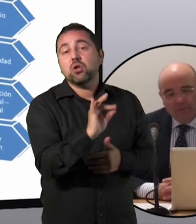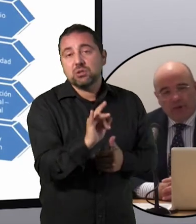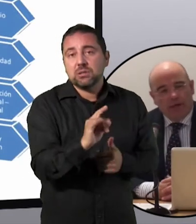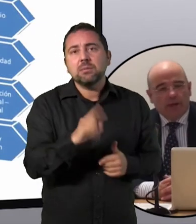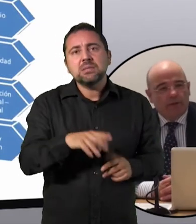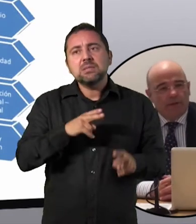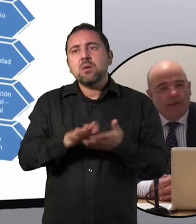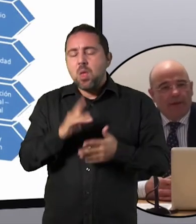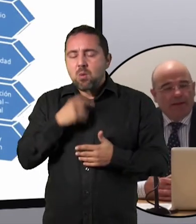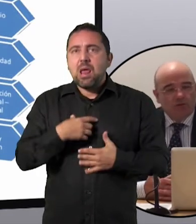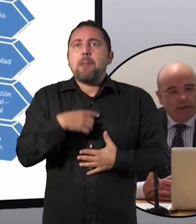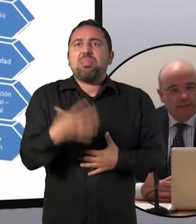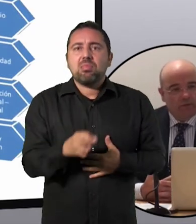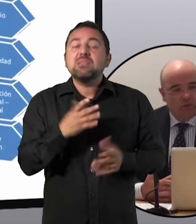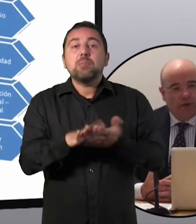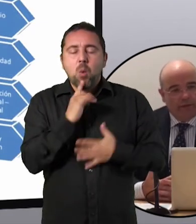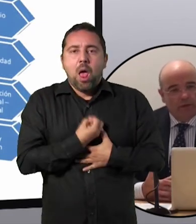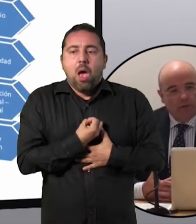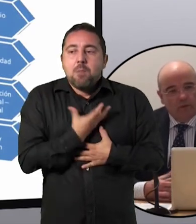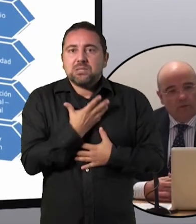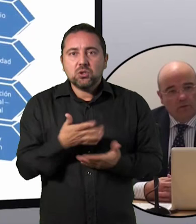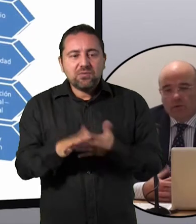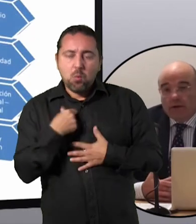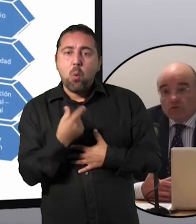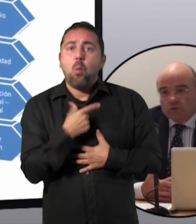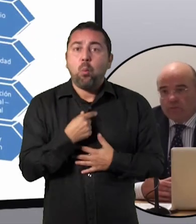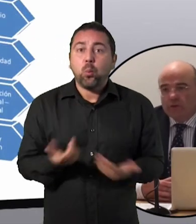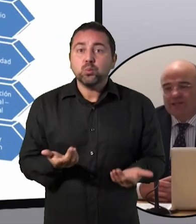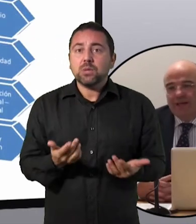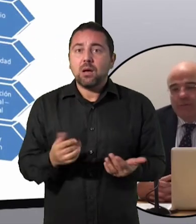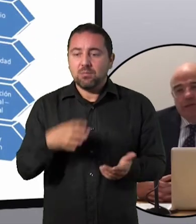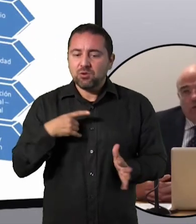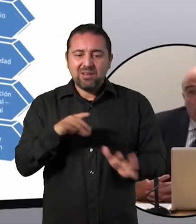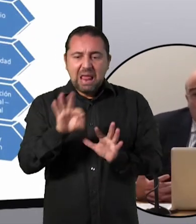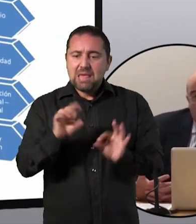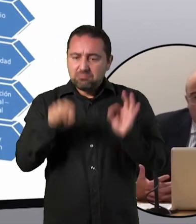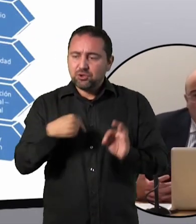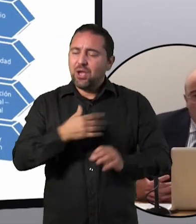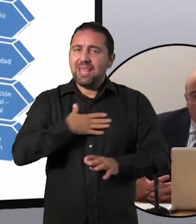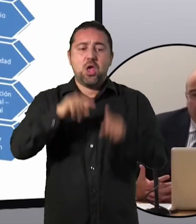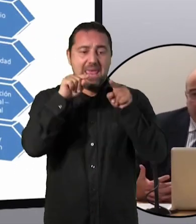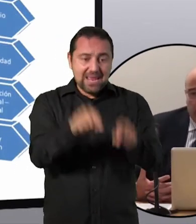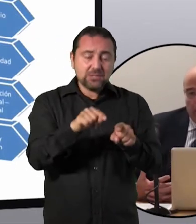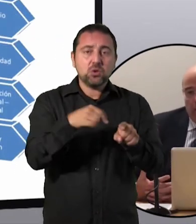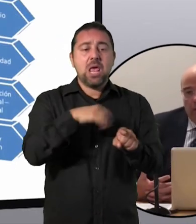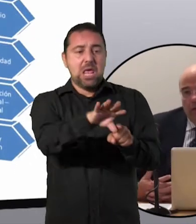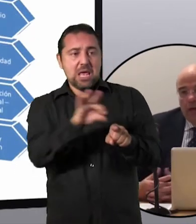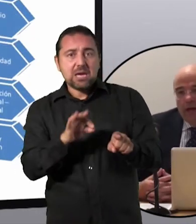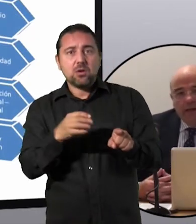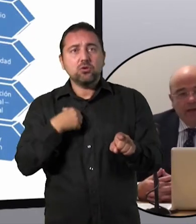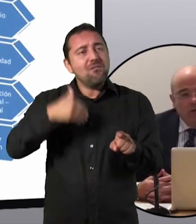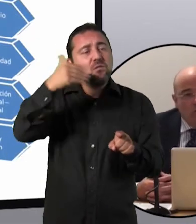Tiene también la capacidad de apasionarse con lo que hace. Y le gusta porque es que además, como ha elegido lo que quiere ser,